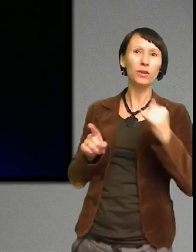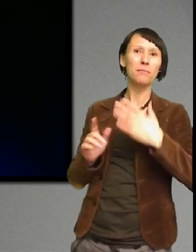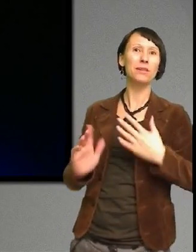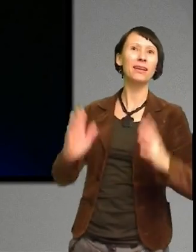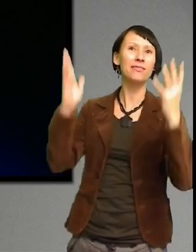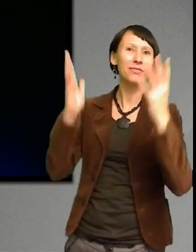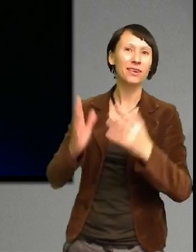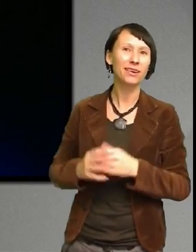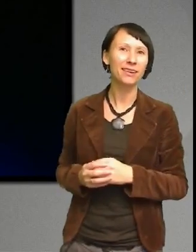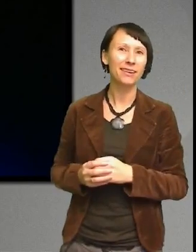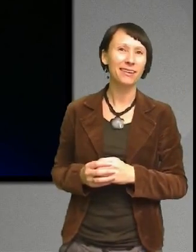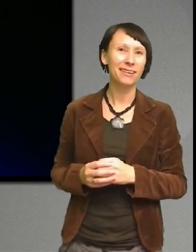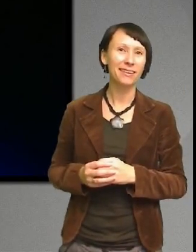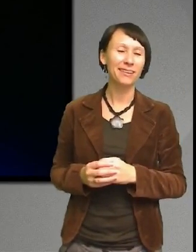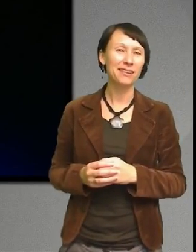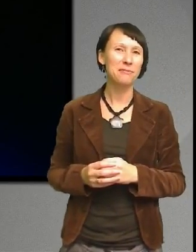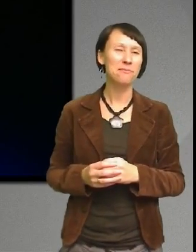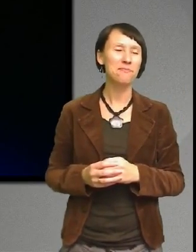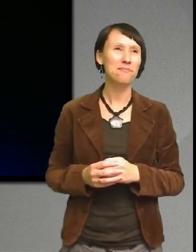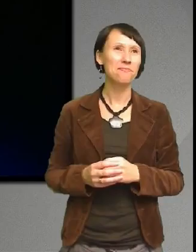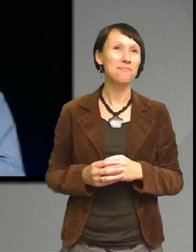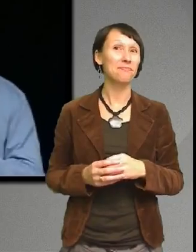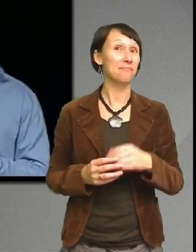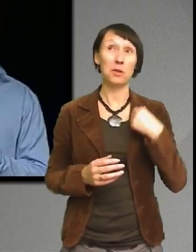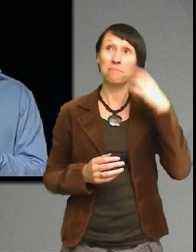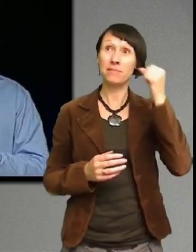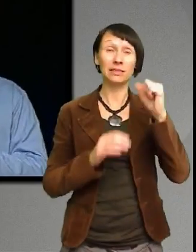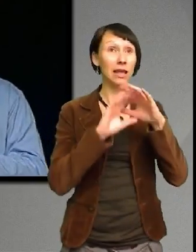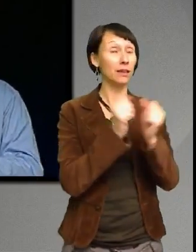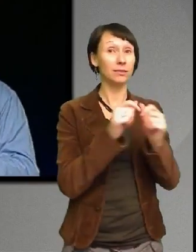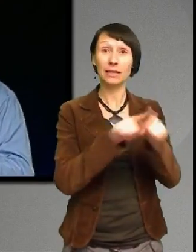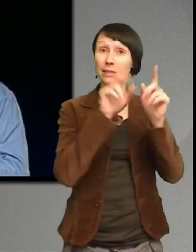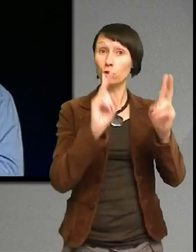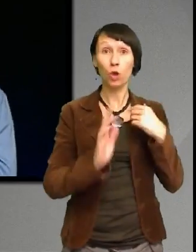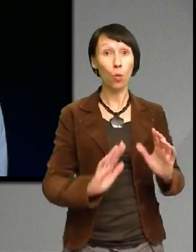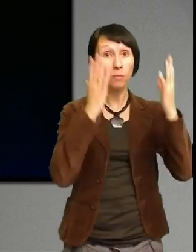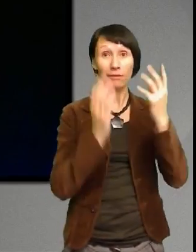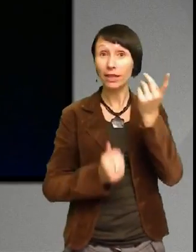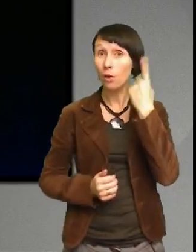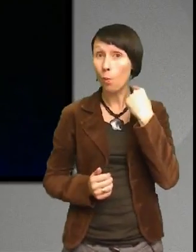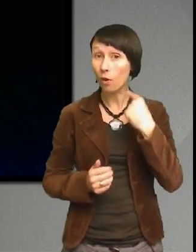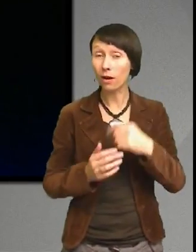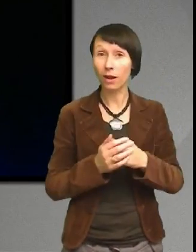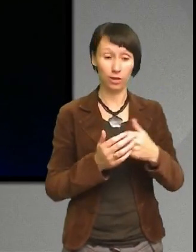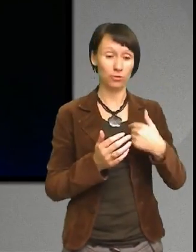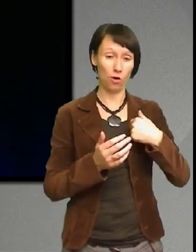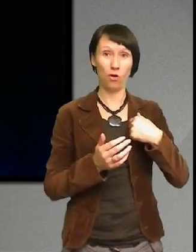Jag kommer ihåg, det var som om igår. Jag och min far tog en promenad ute på staden.